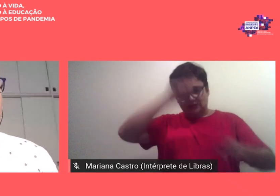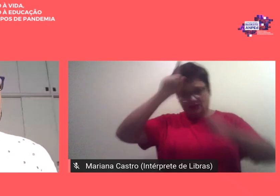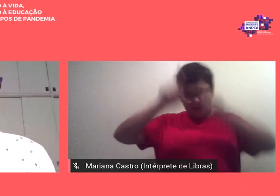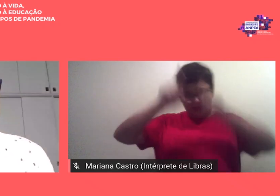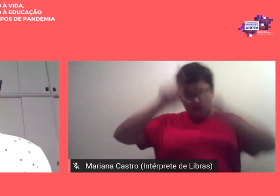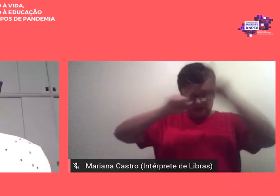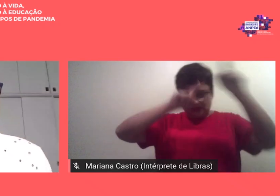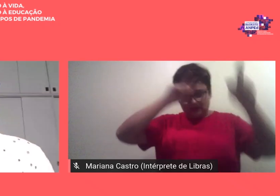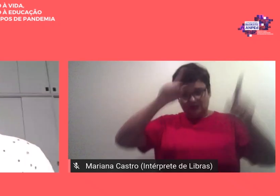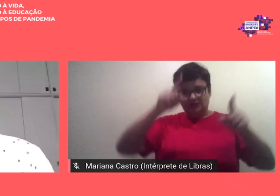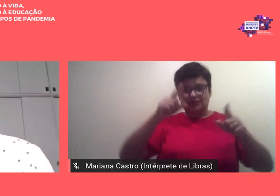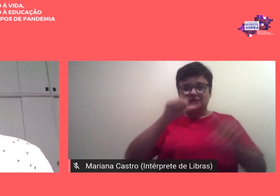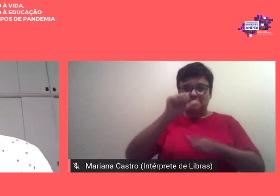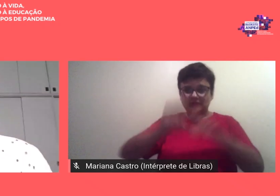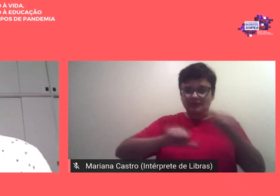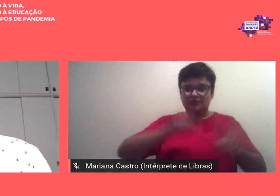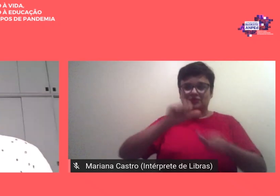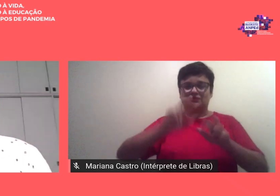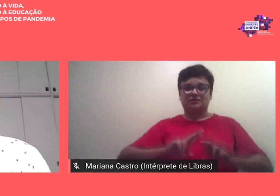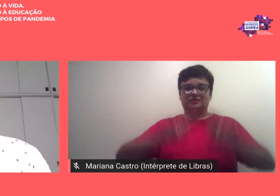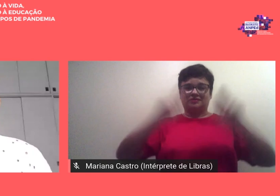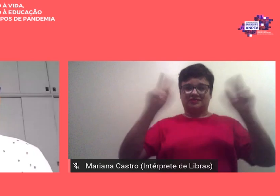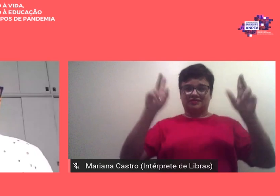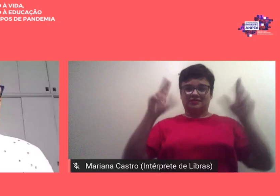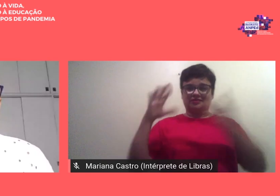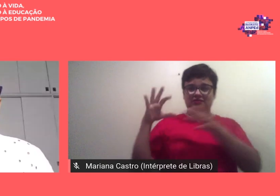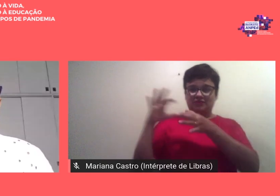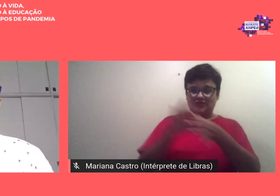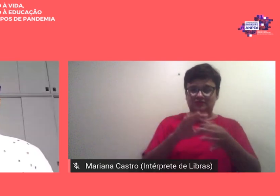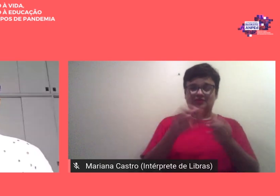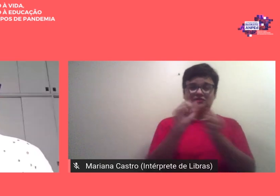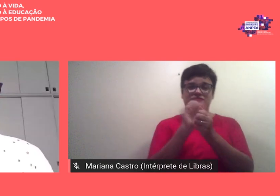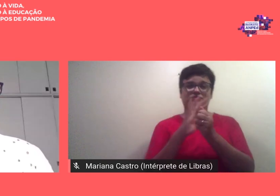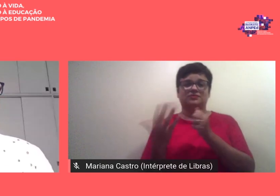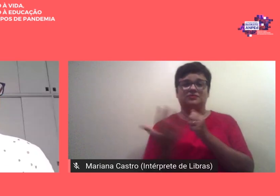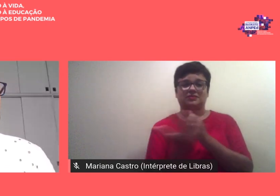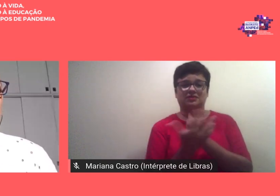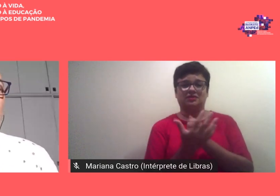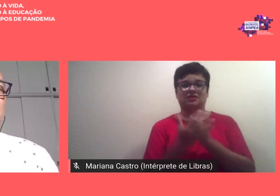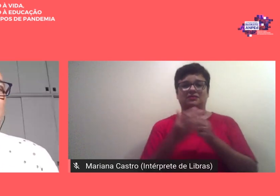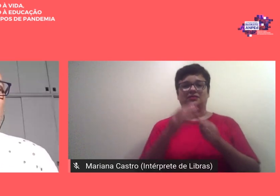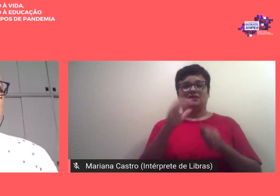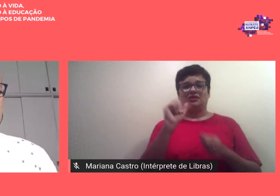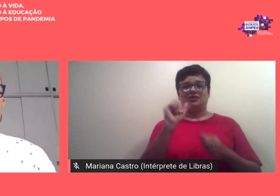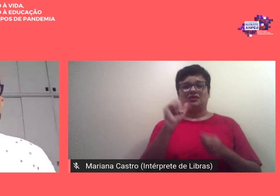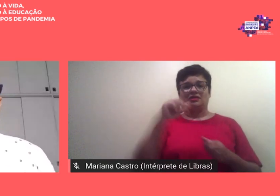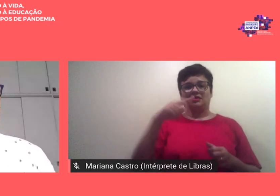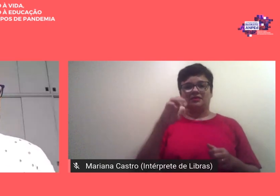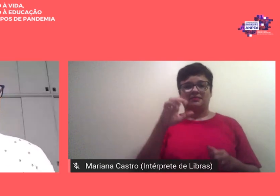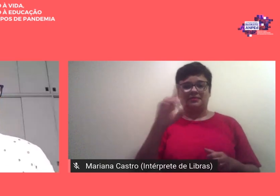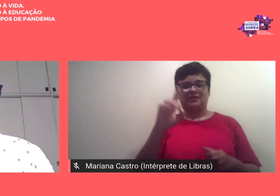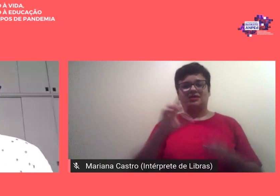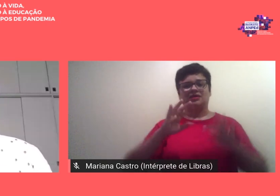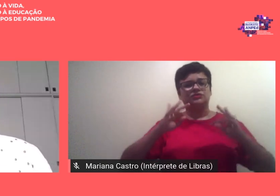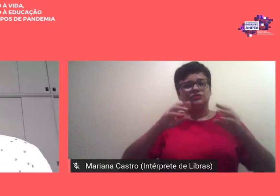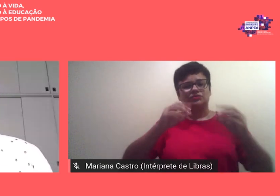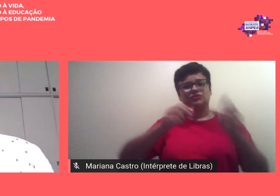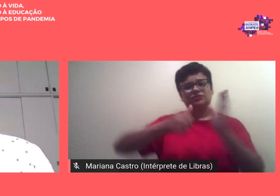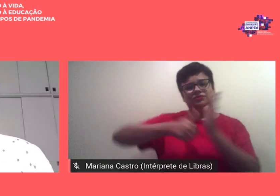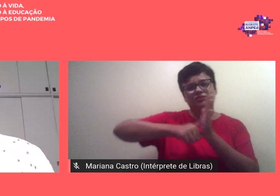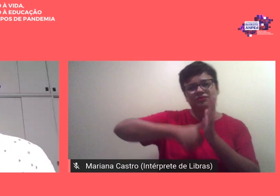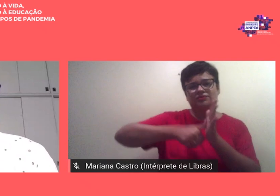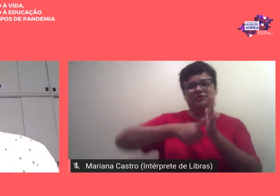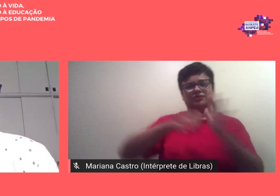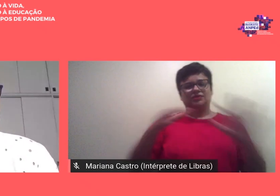reconstruído e é neste contexto pandêmico que é um pé de todas as suas associadas todos os seus